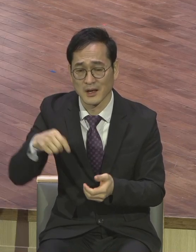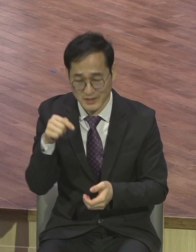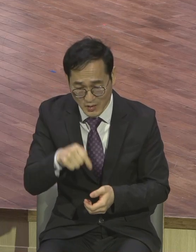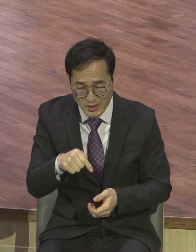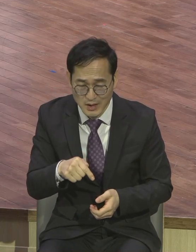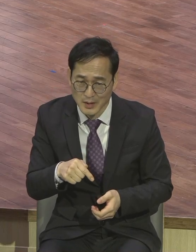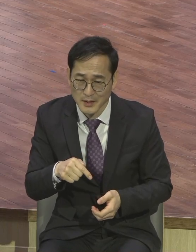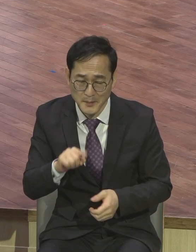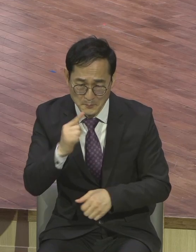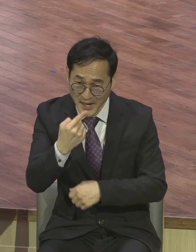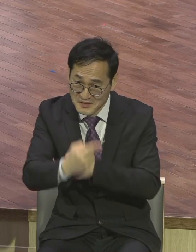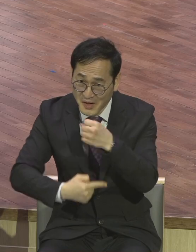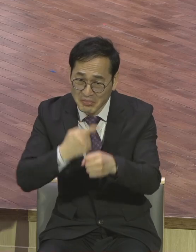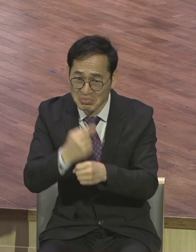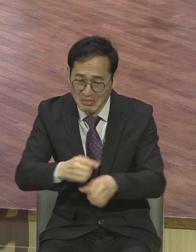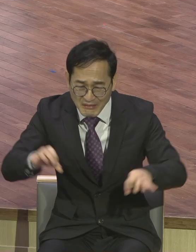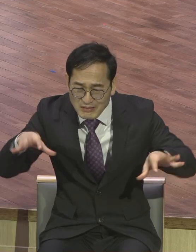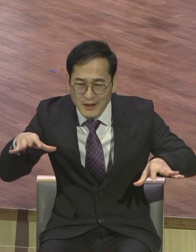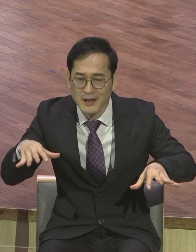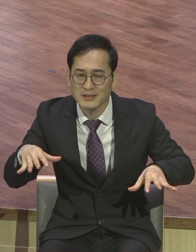것을 눈에 보이는 것들은 다 사라집니다.